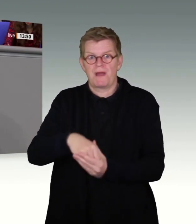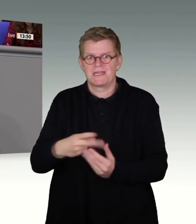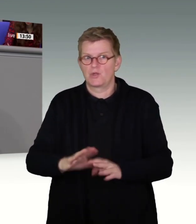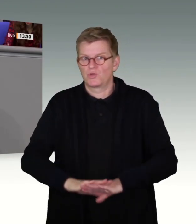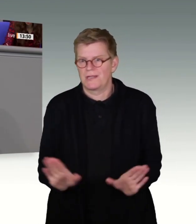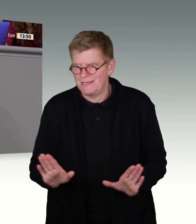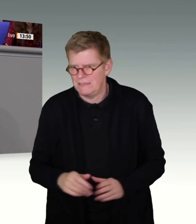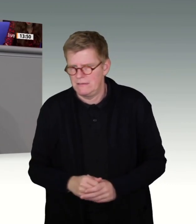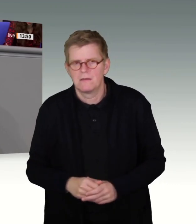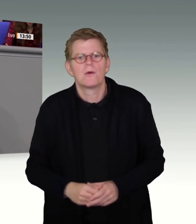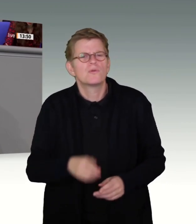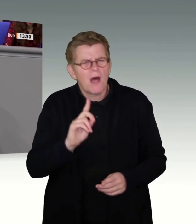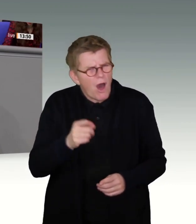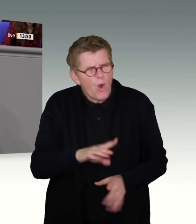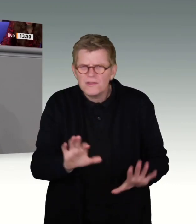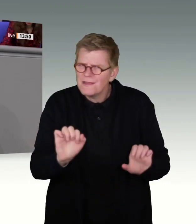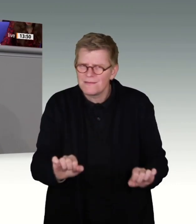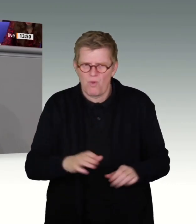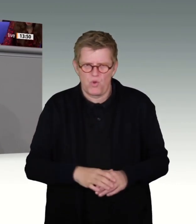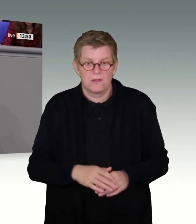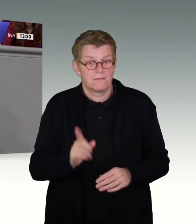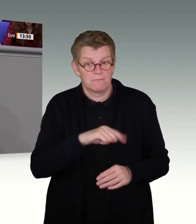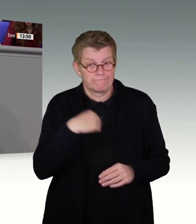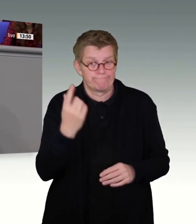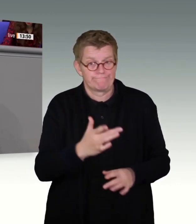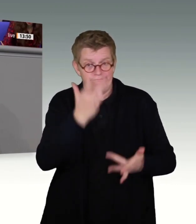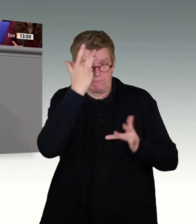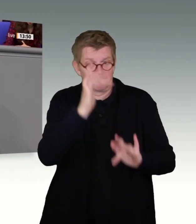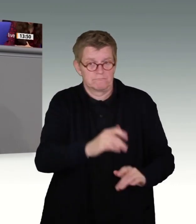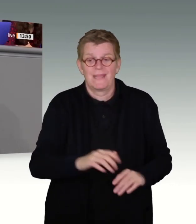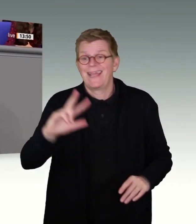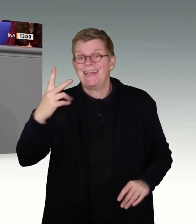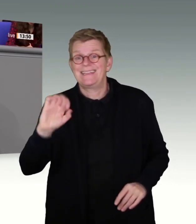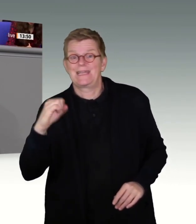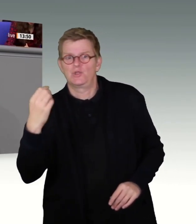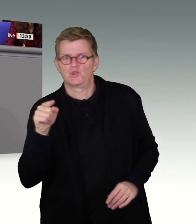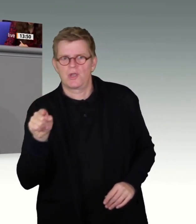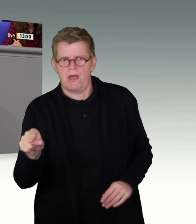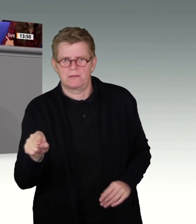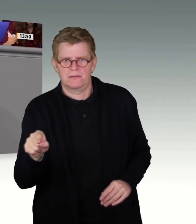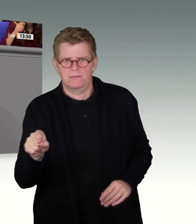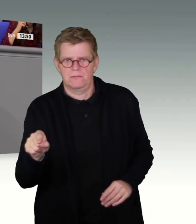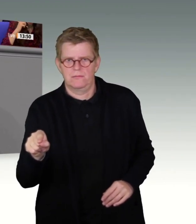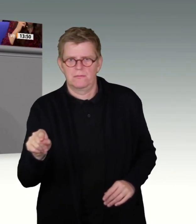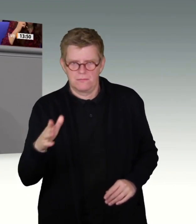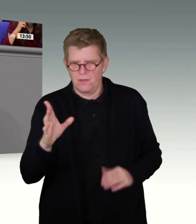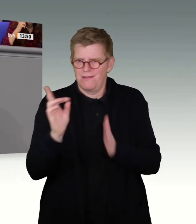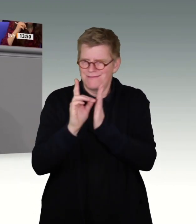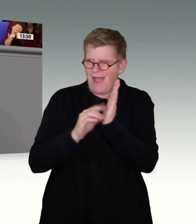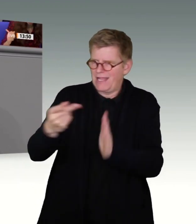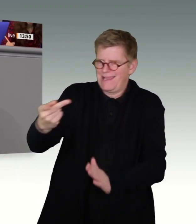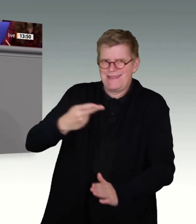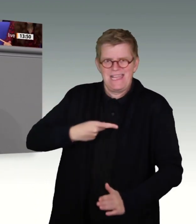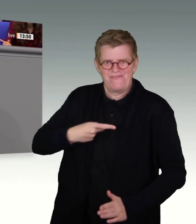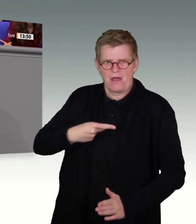Und was auch nicht geht in der Debatte, ist, dass wir zulassen, dass dritte Staaten auf anderer Rechtsgrundlage möglicherweise Daten uns liefern. Das, meine